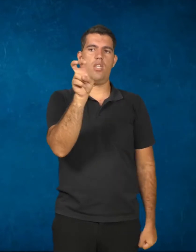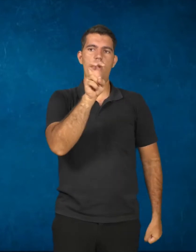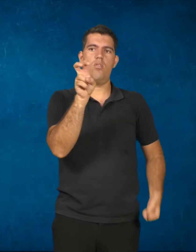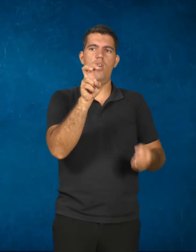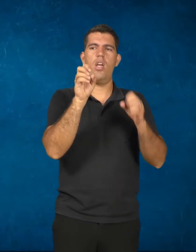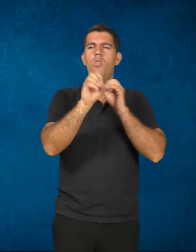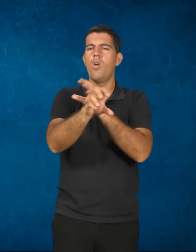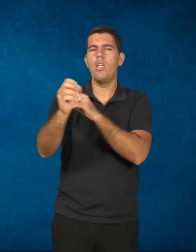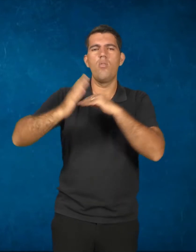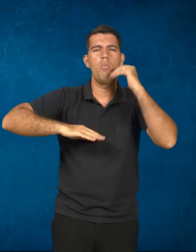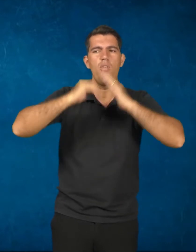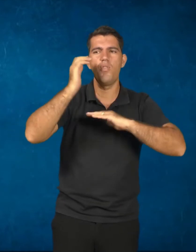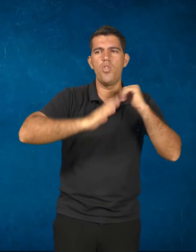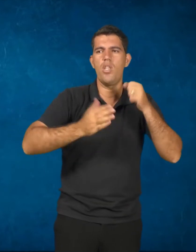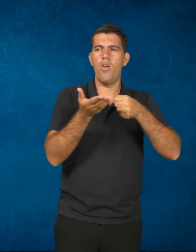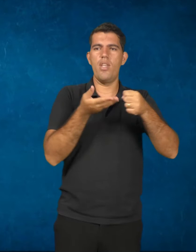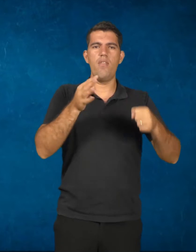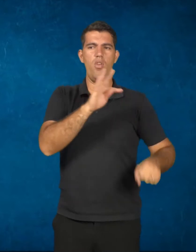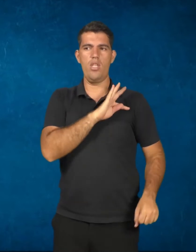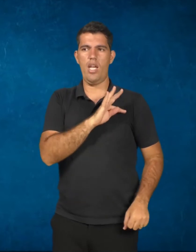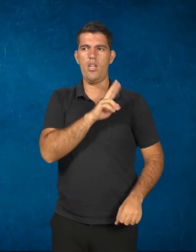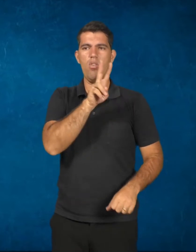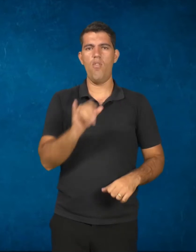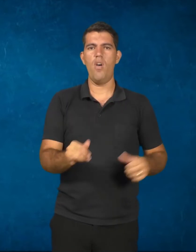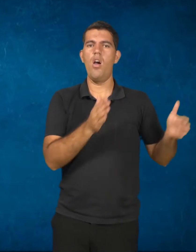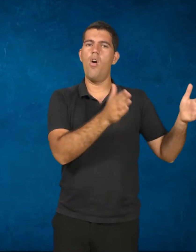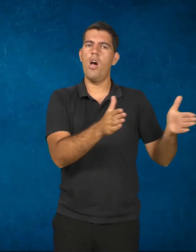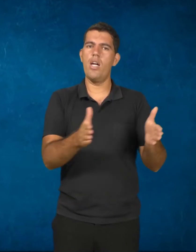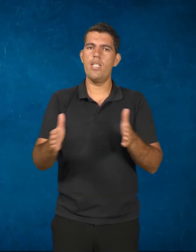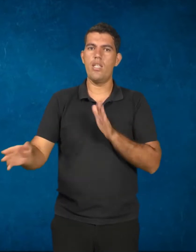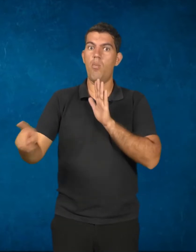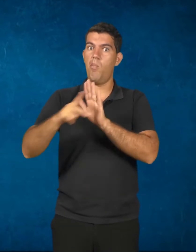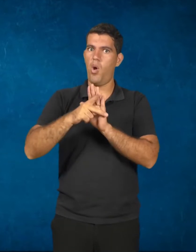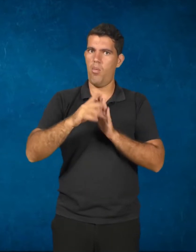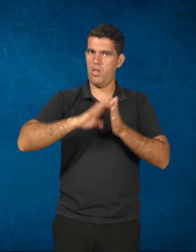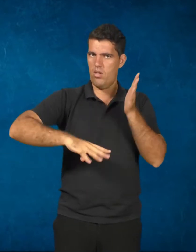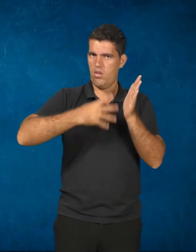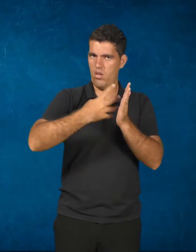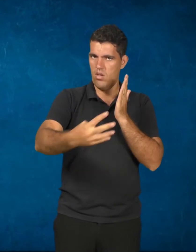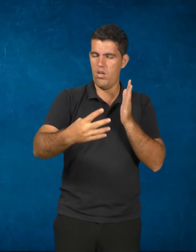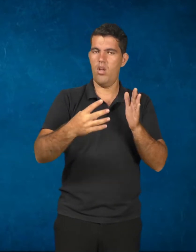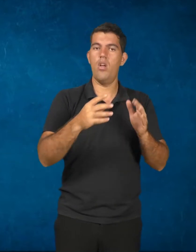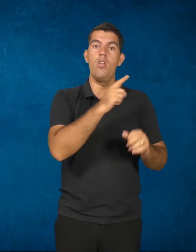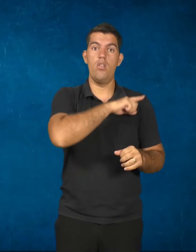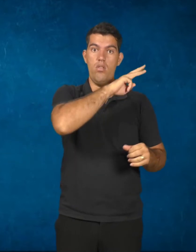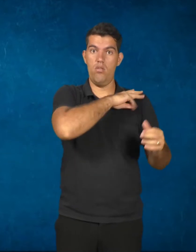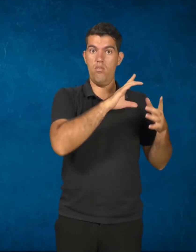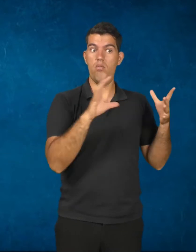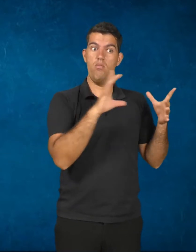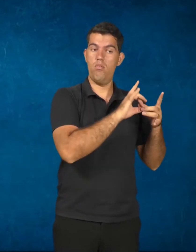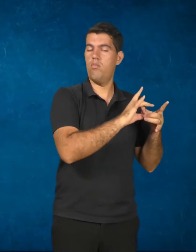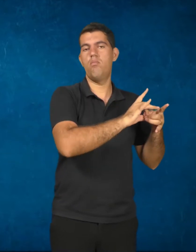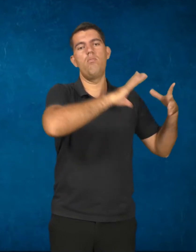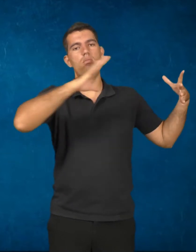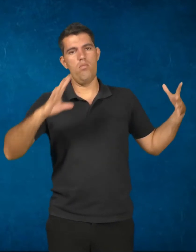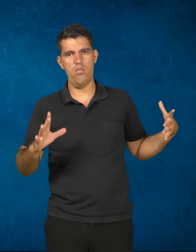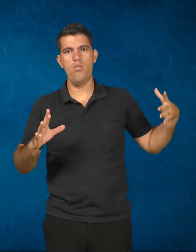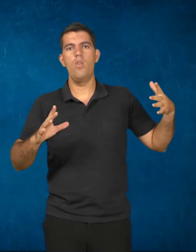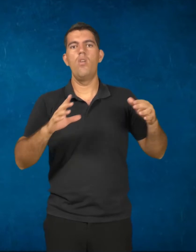profissional de nível técnico terá organização curricular própria e independente do ensino médio, podendo ser oferecida de